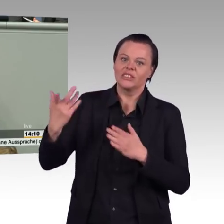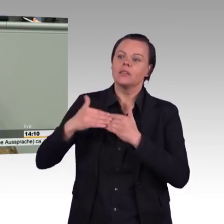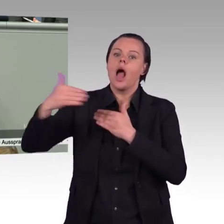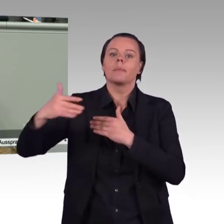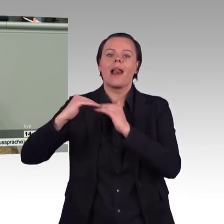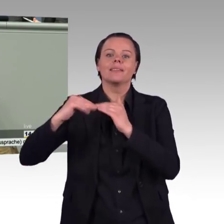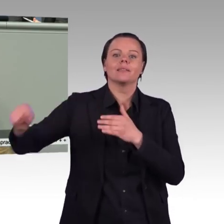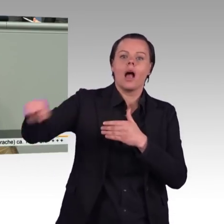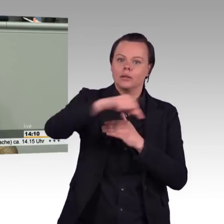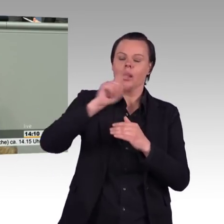aller Zukunft. Vielen Dank.